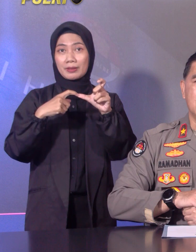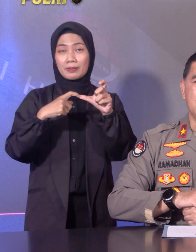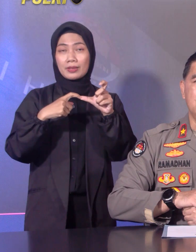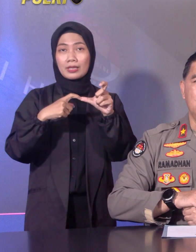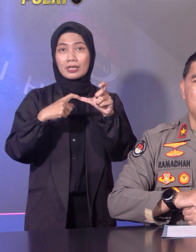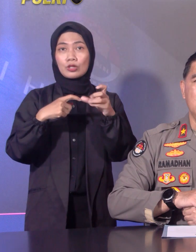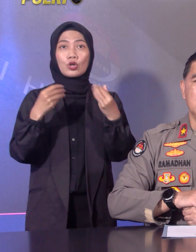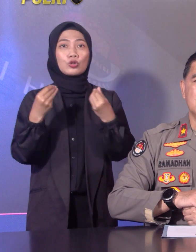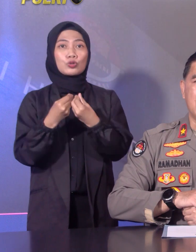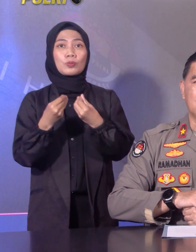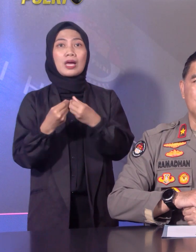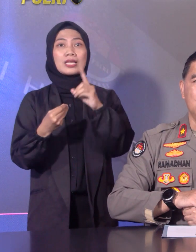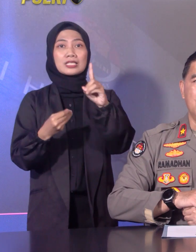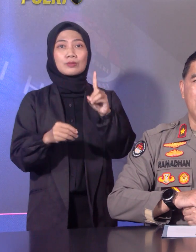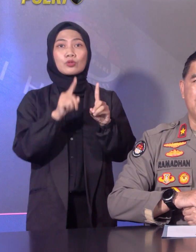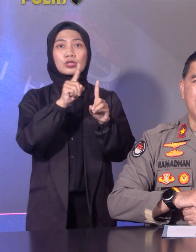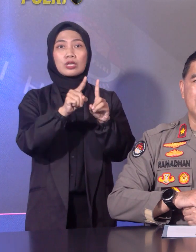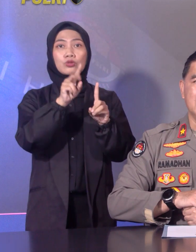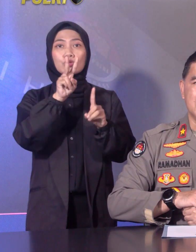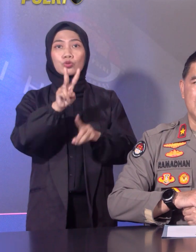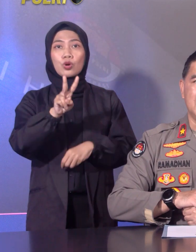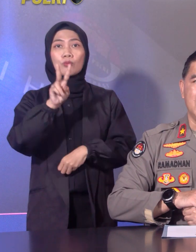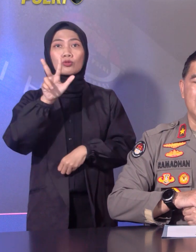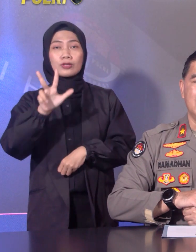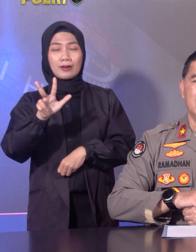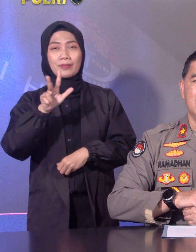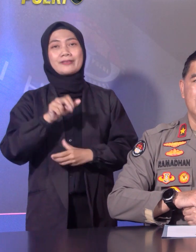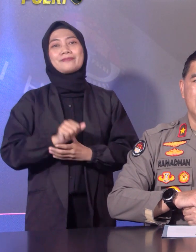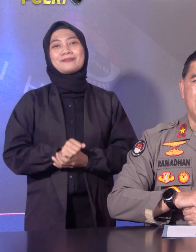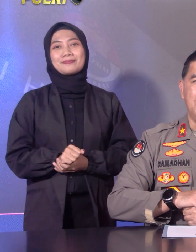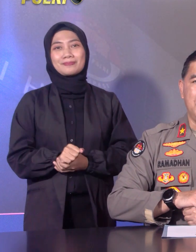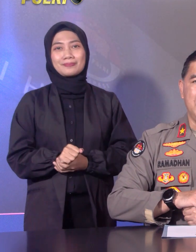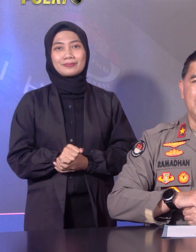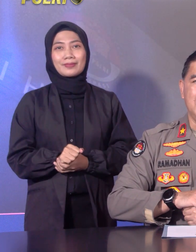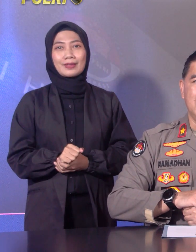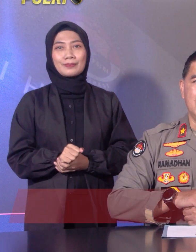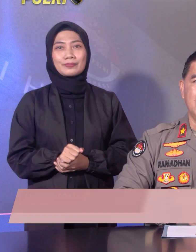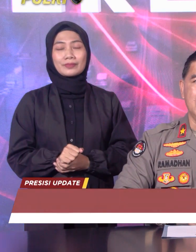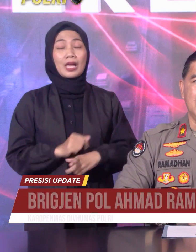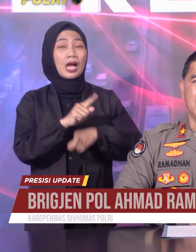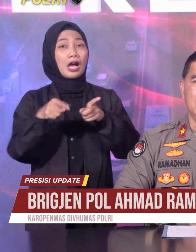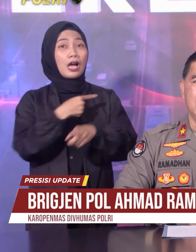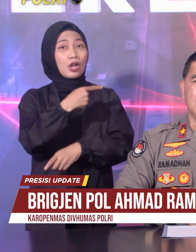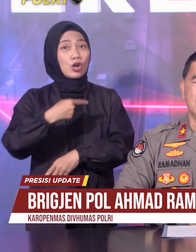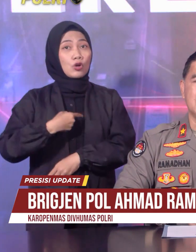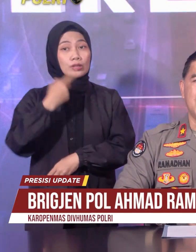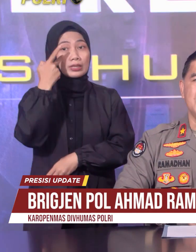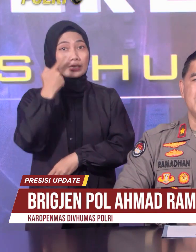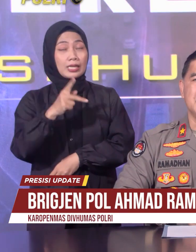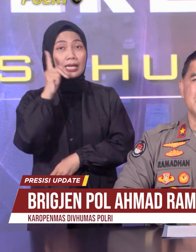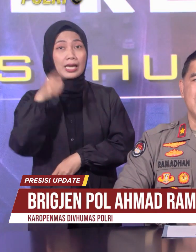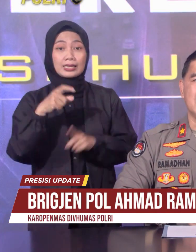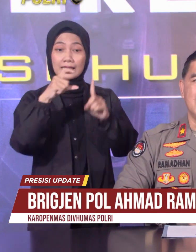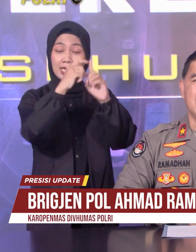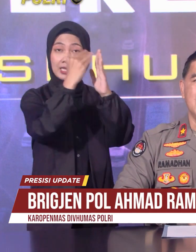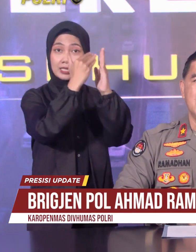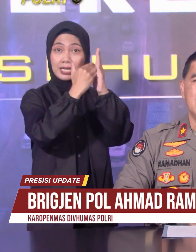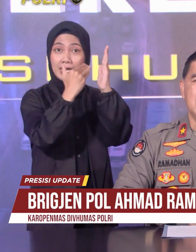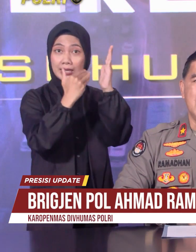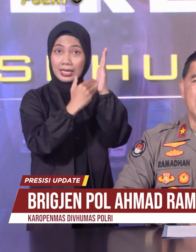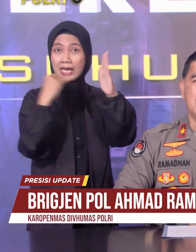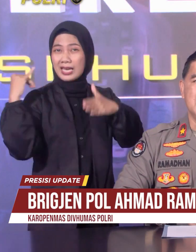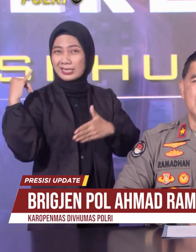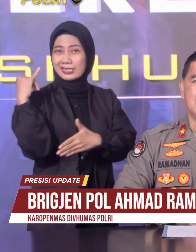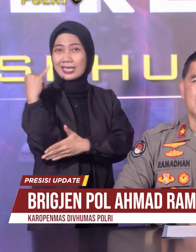1.128 kejadian. Apabila dilihat dari data tren jenis kejahatan